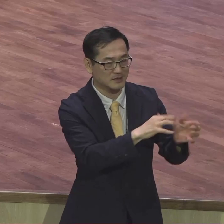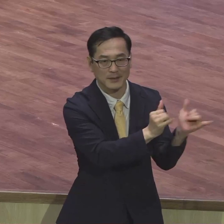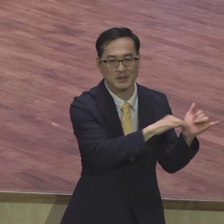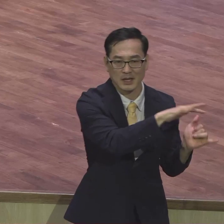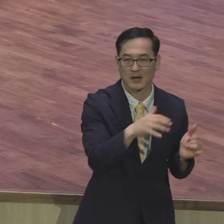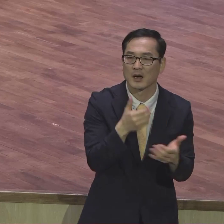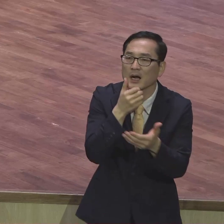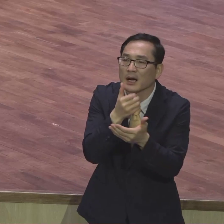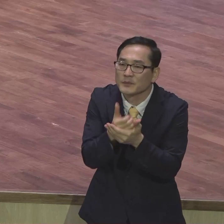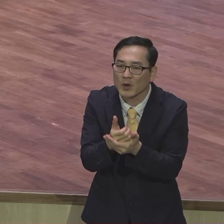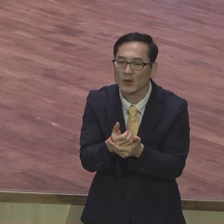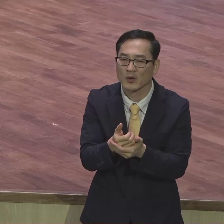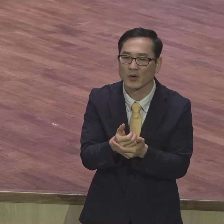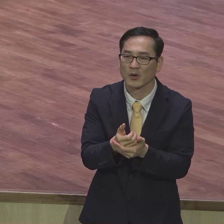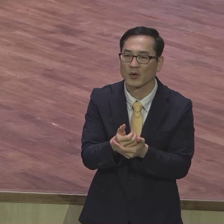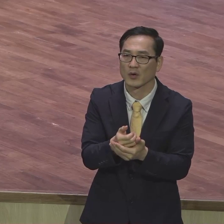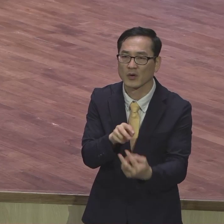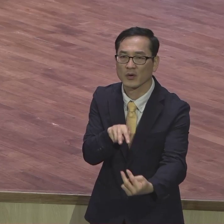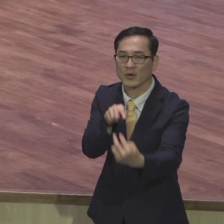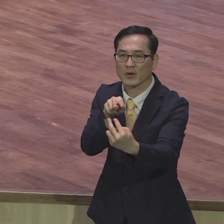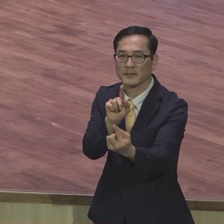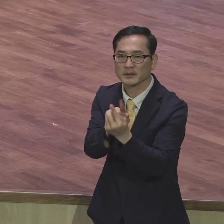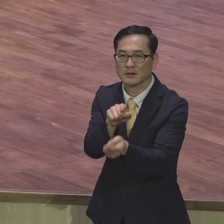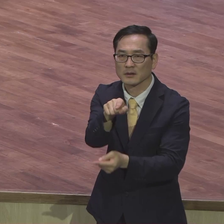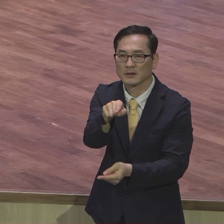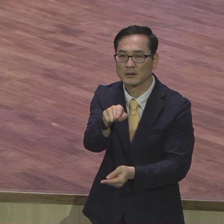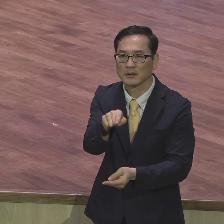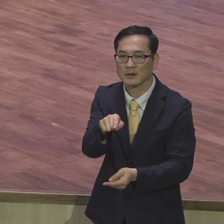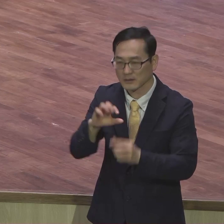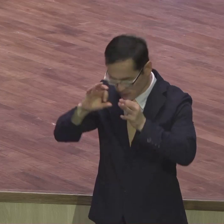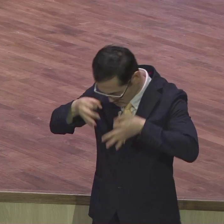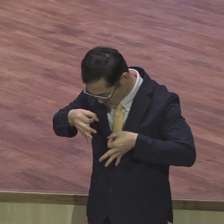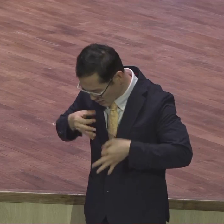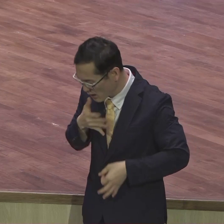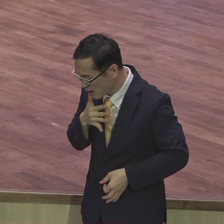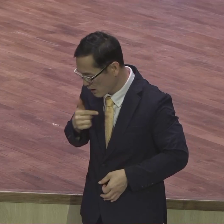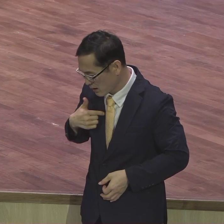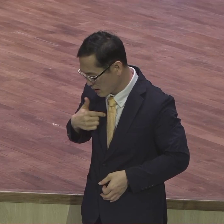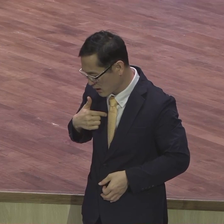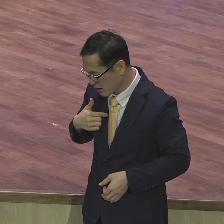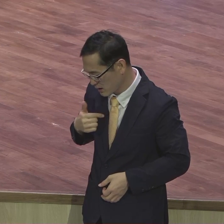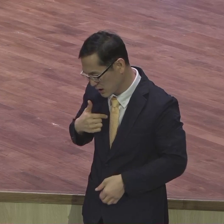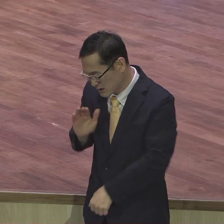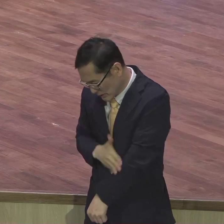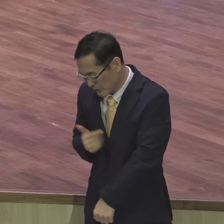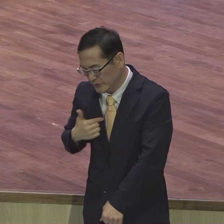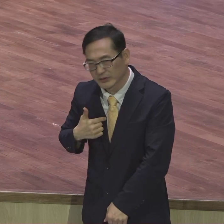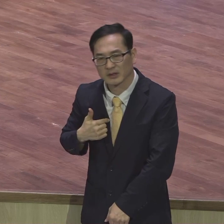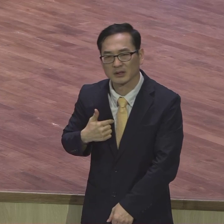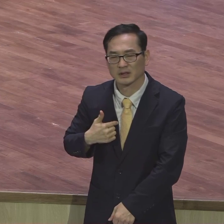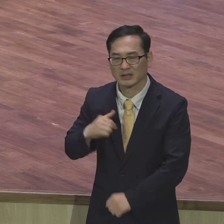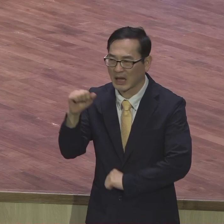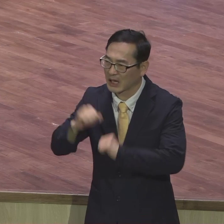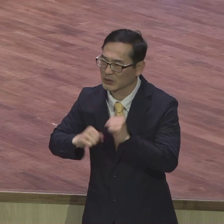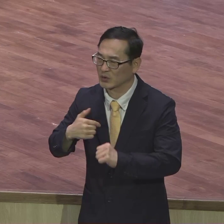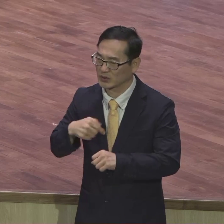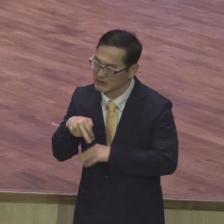내가 종교생활을 했구나 아니 내가 정말 나도 이제 하나님 믿어야 되겠구나 영향력이죠